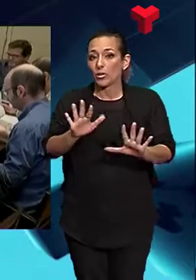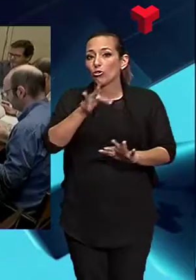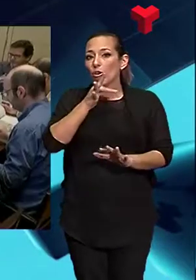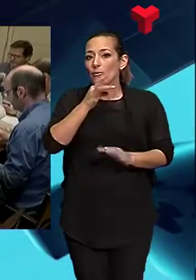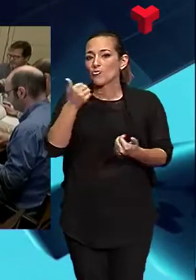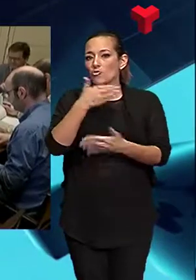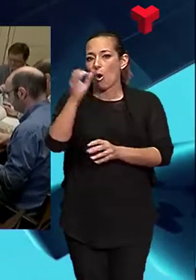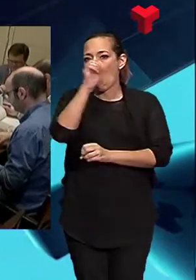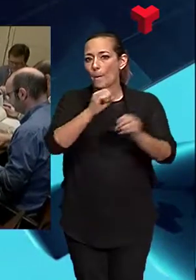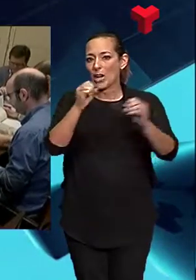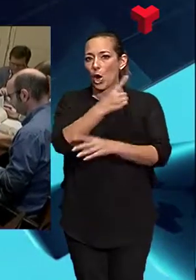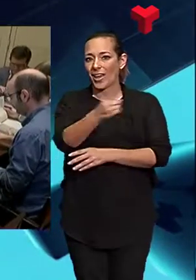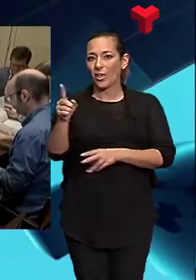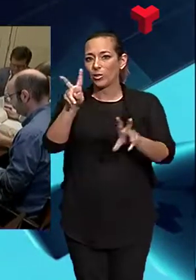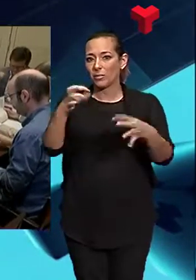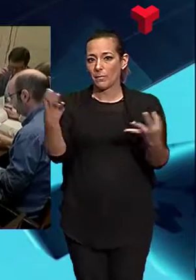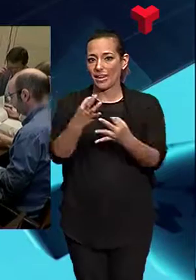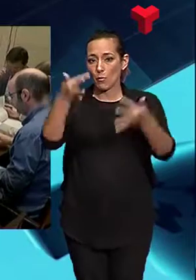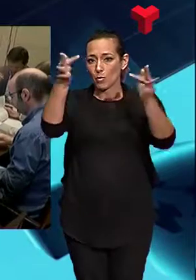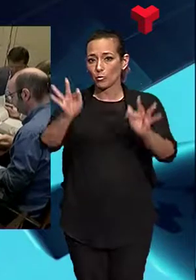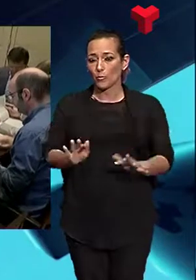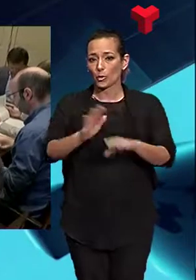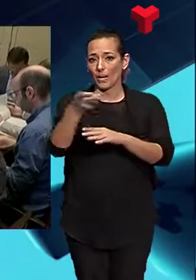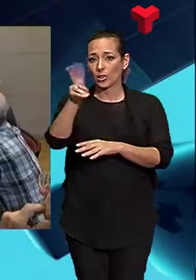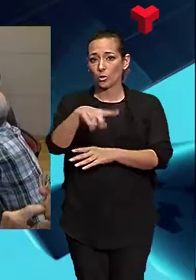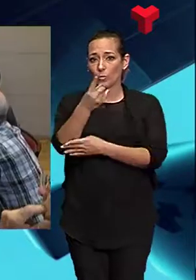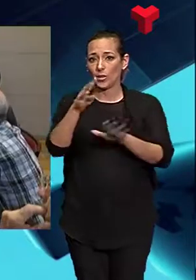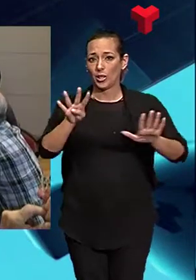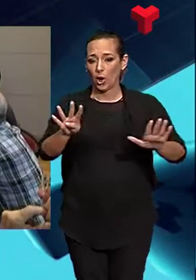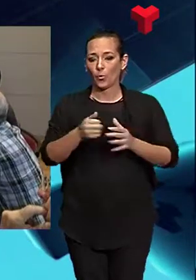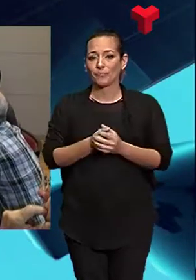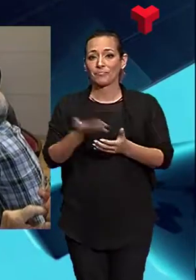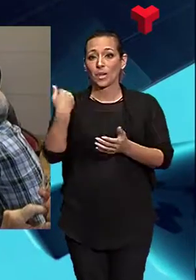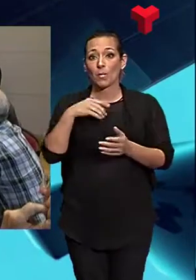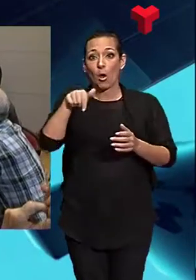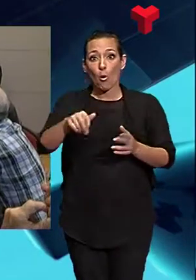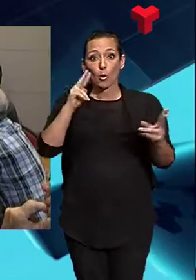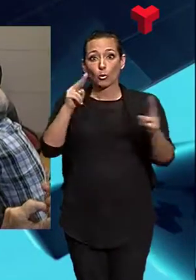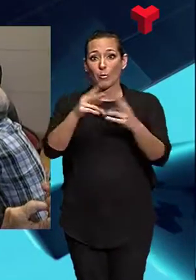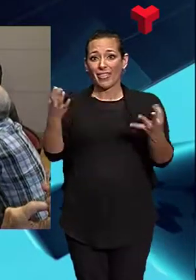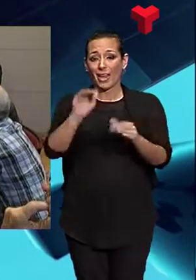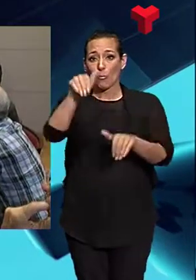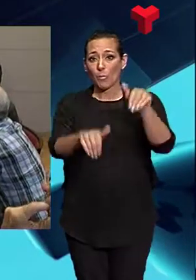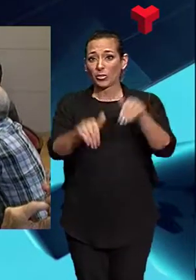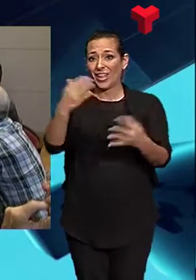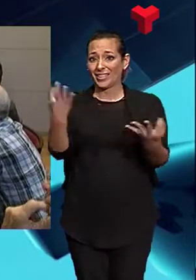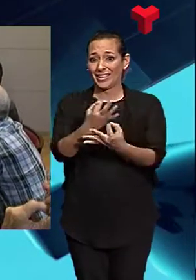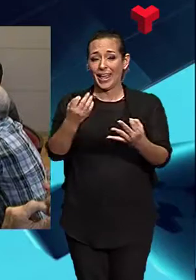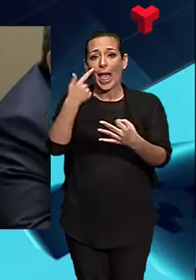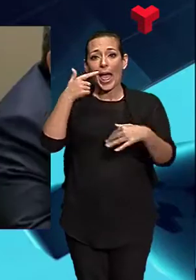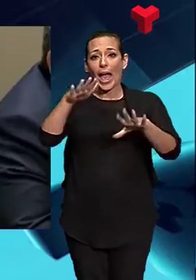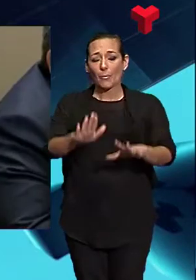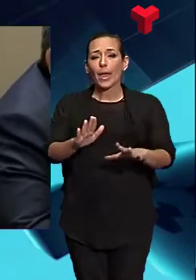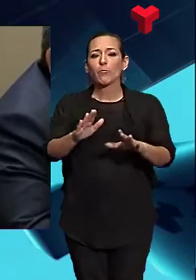serà el posicionament respecte als pressupostos del 2019. A la trobada d'avui només s votat a l'aval el dictamen al ple.